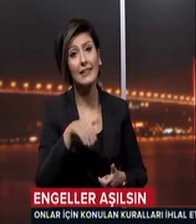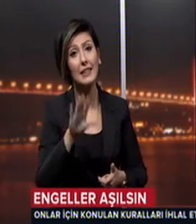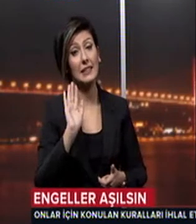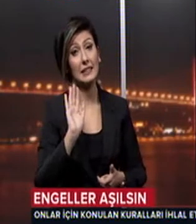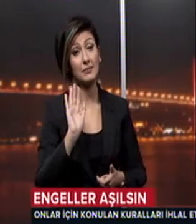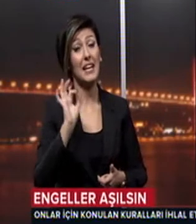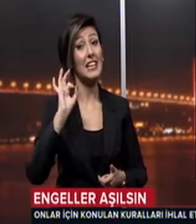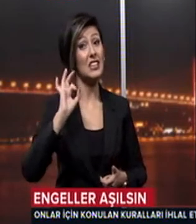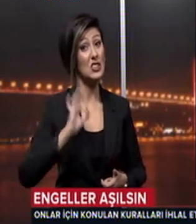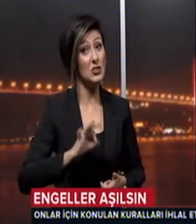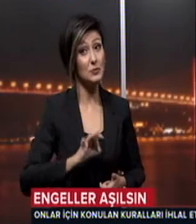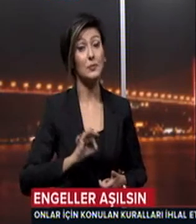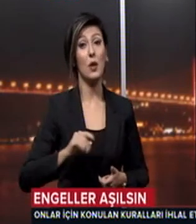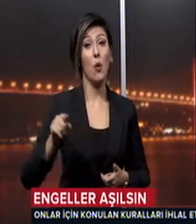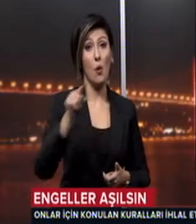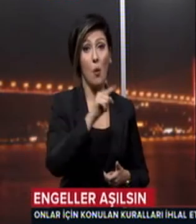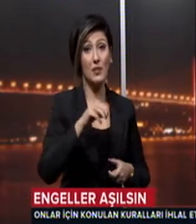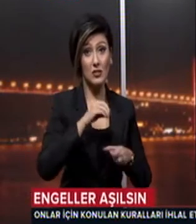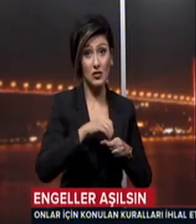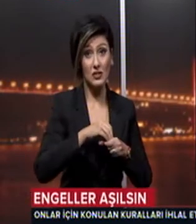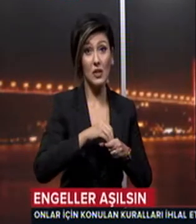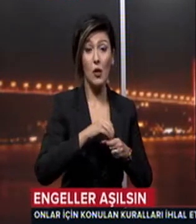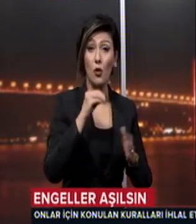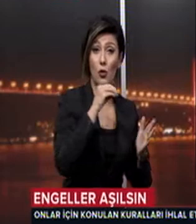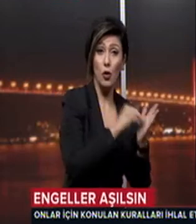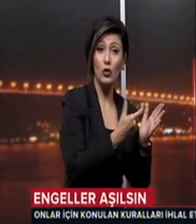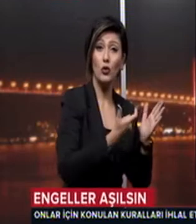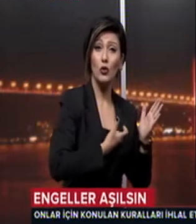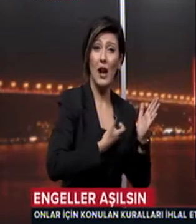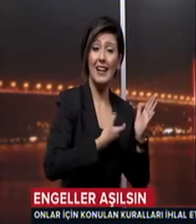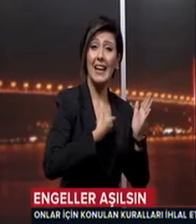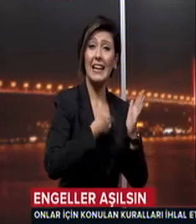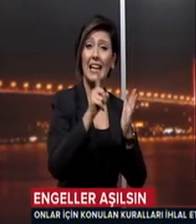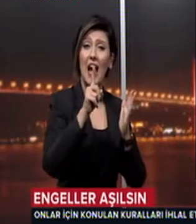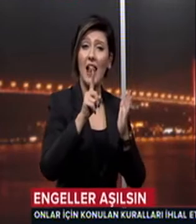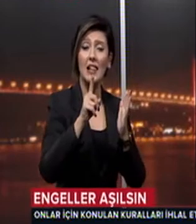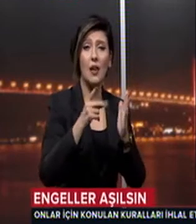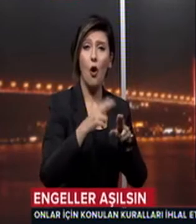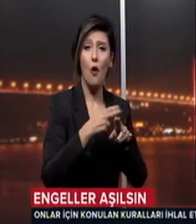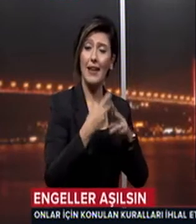İşte onlar şimdi onlar için konulan kuralların ihlalinden örnekler gelecek ekranlarınıza